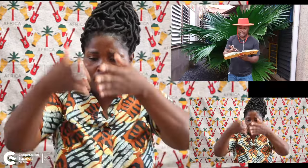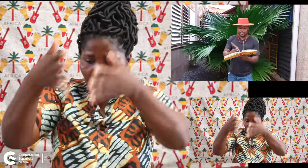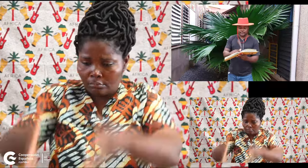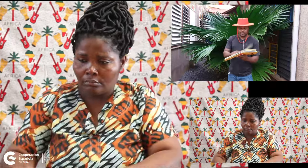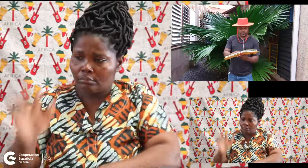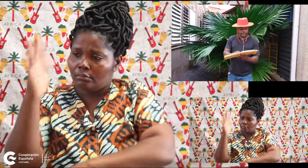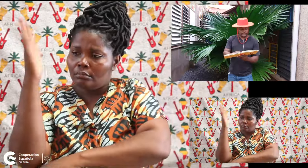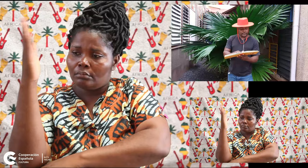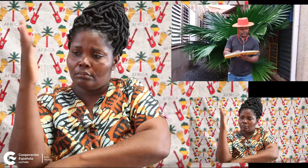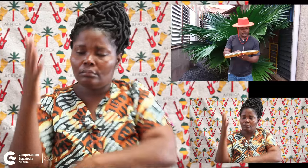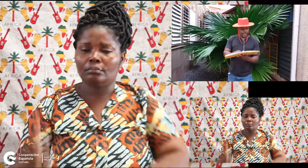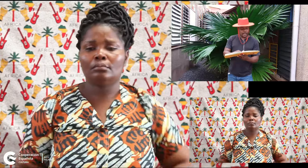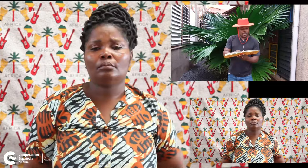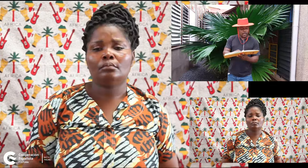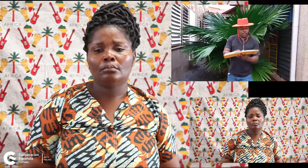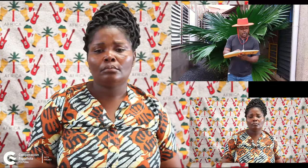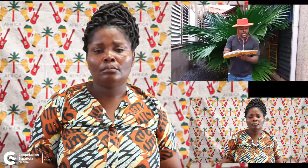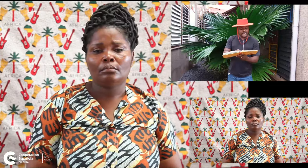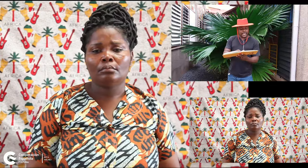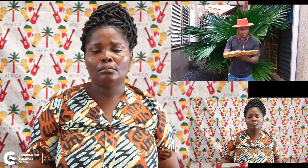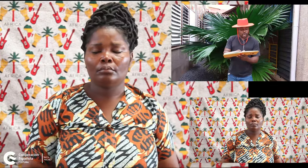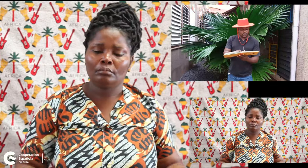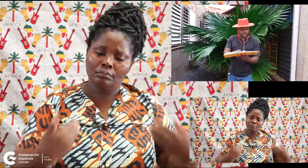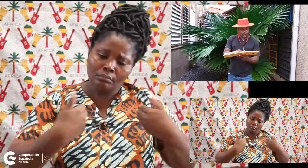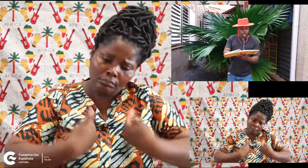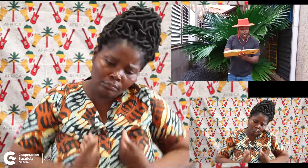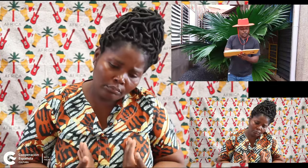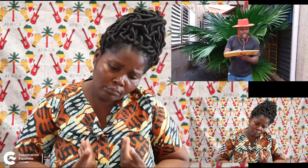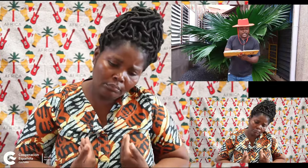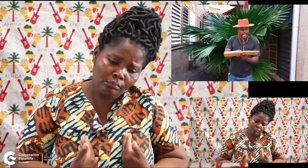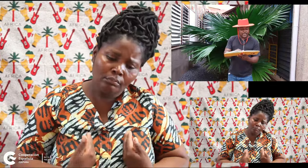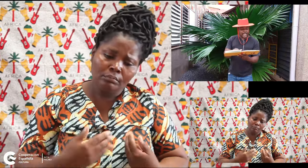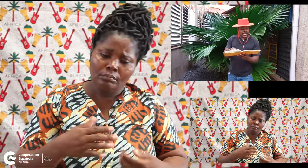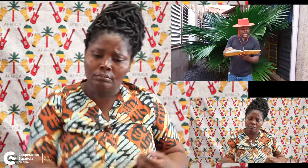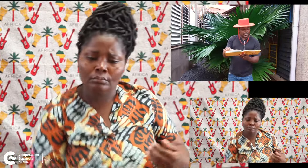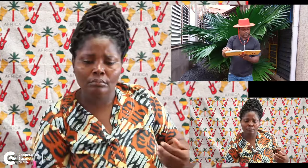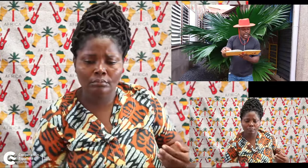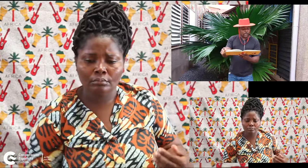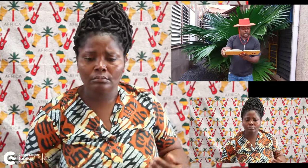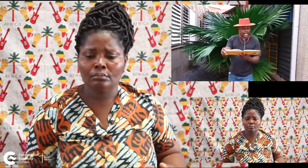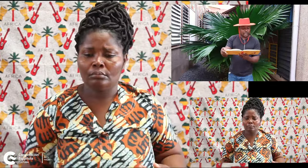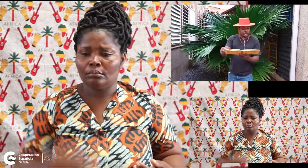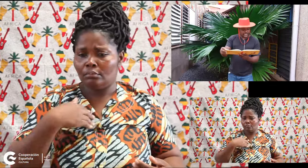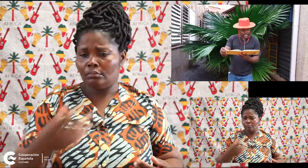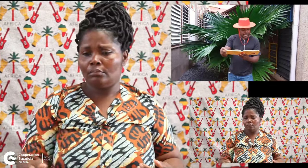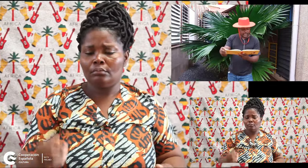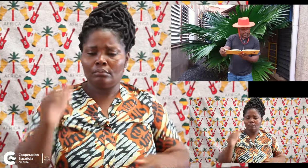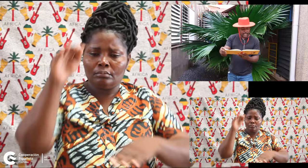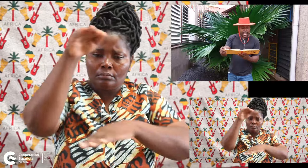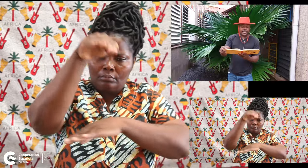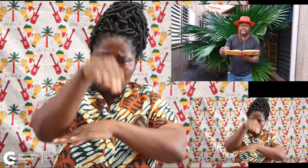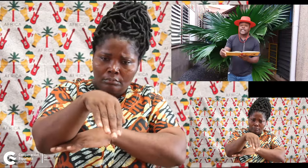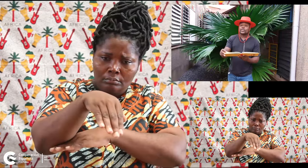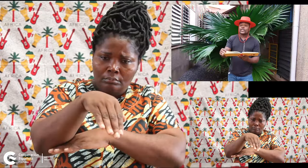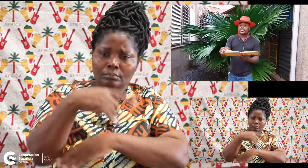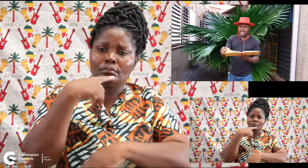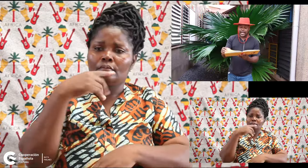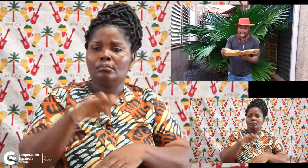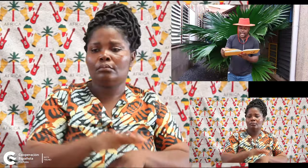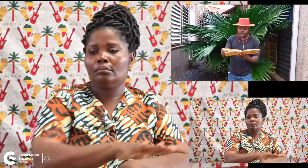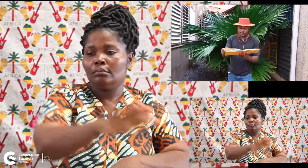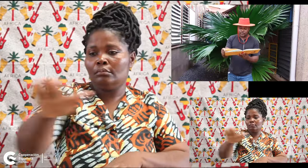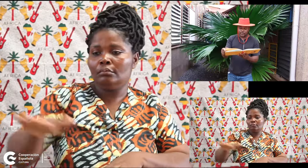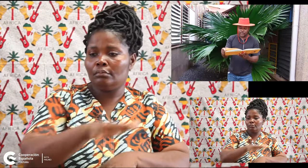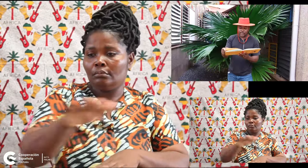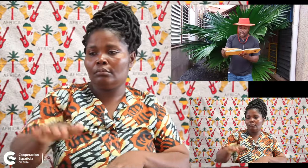en la jungla. Muy cansados, los pies habían llegado al desierto del